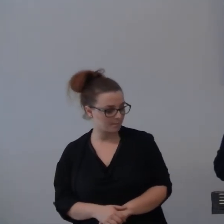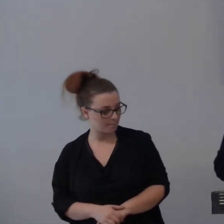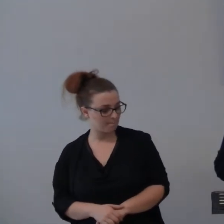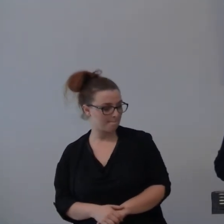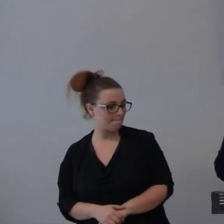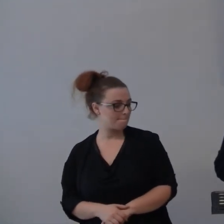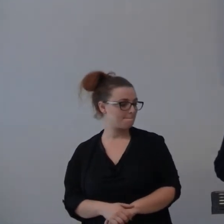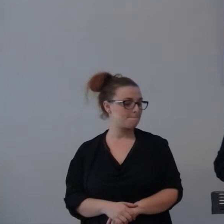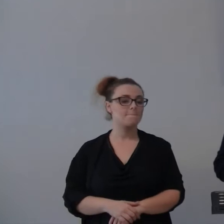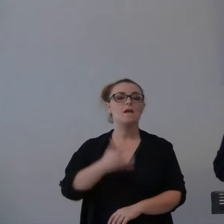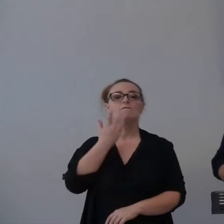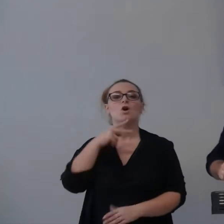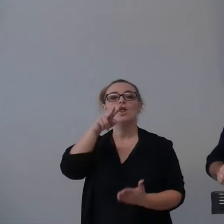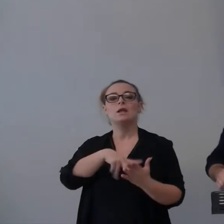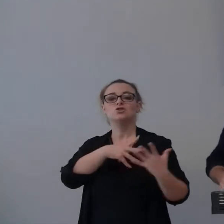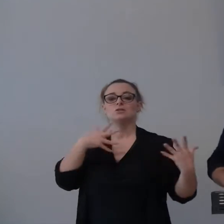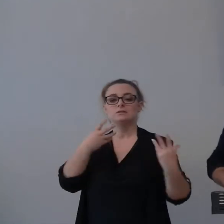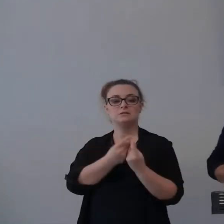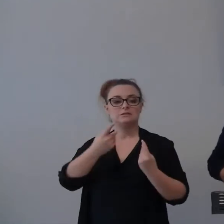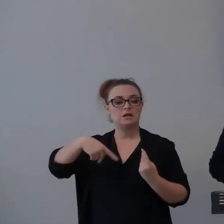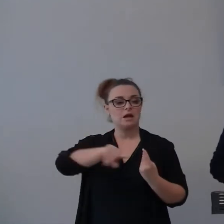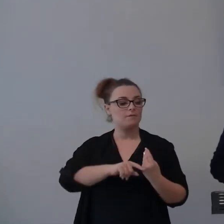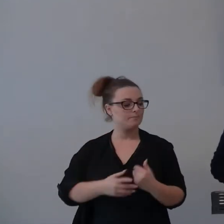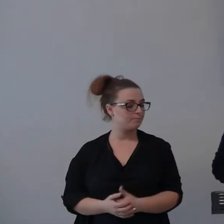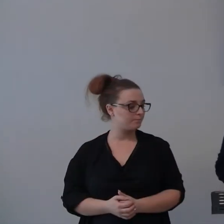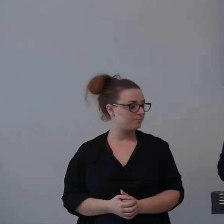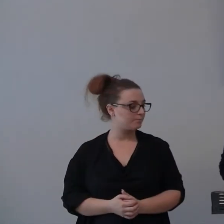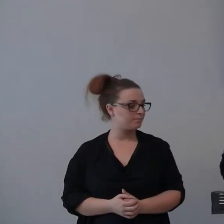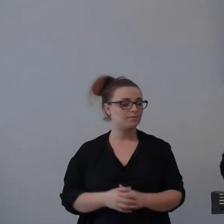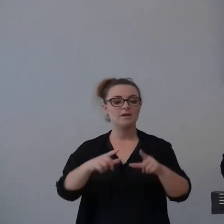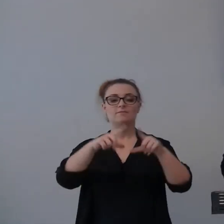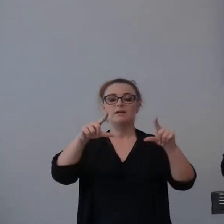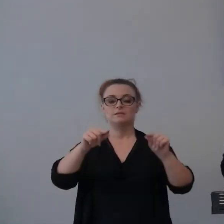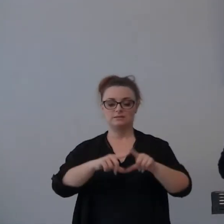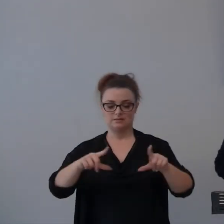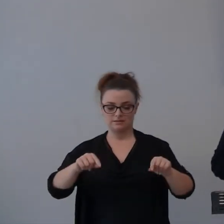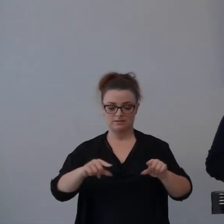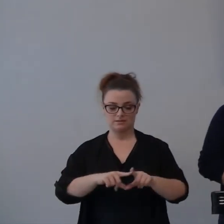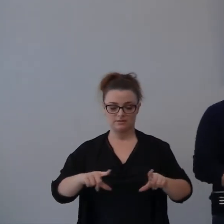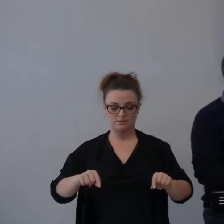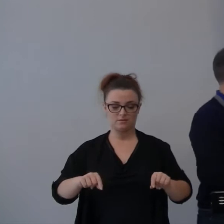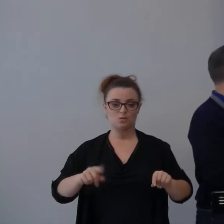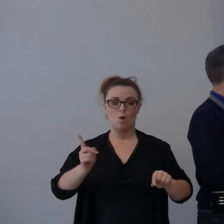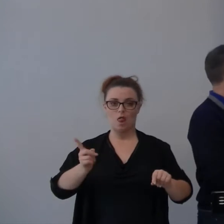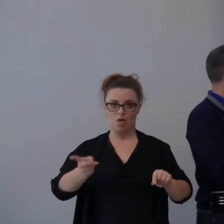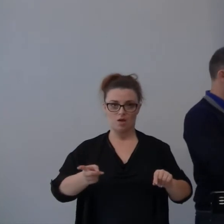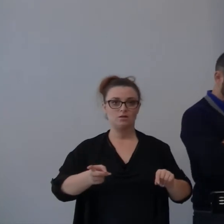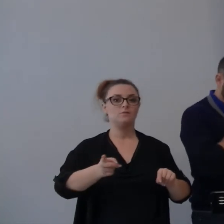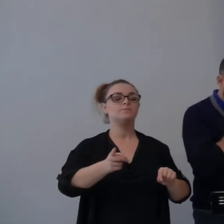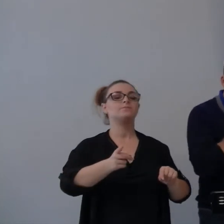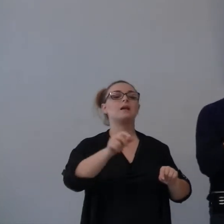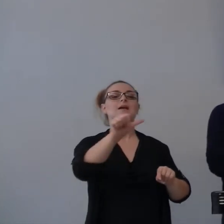Vorrei leggere dei versetti. Salmo 103,